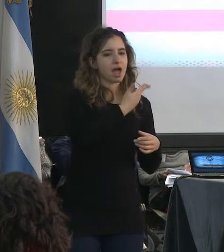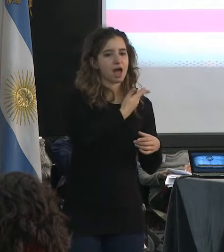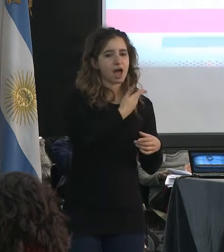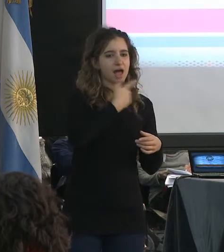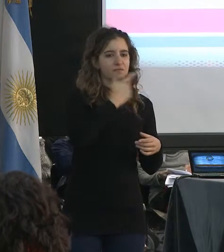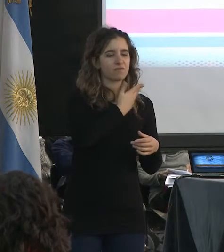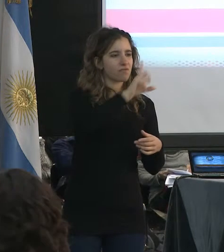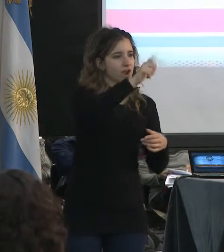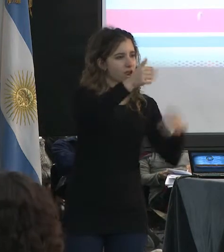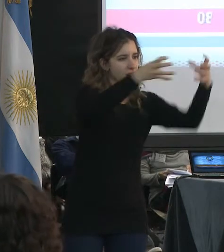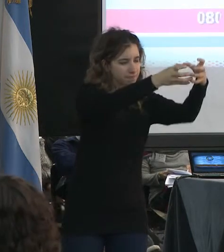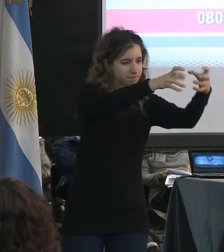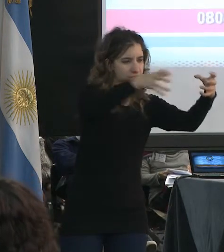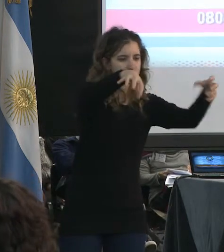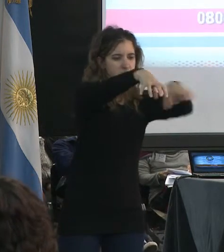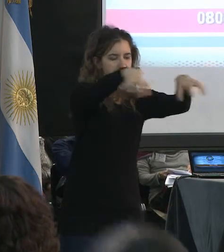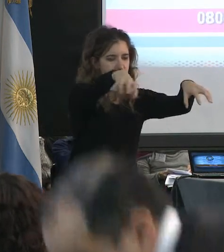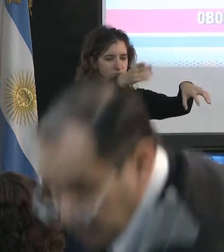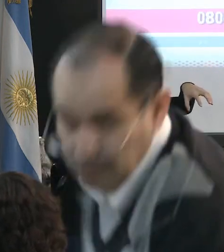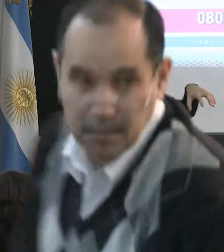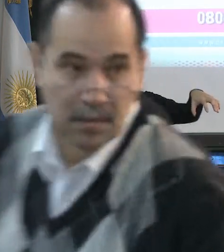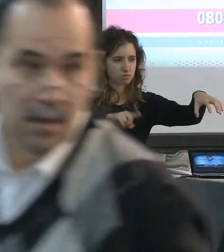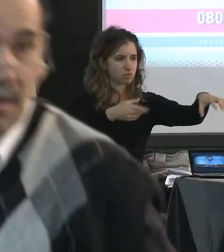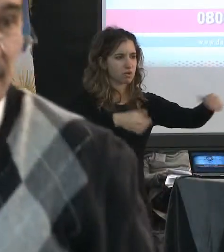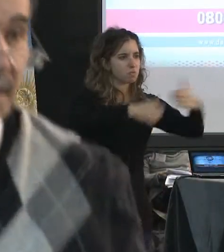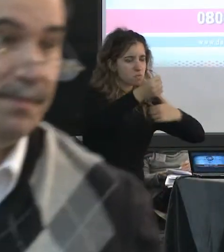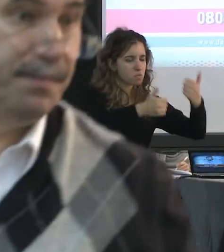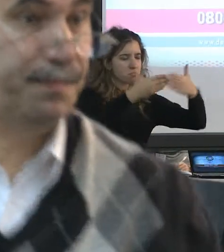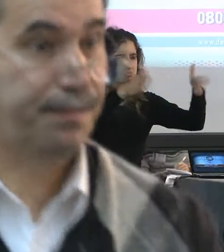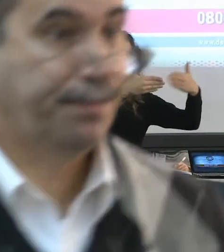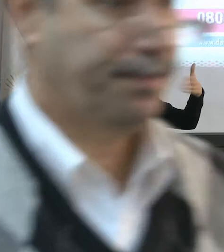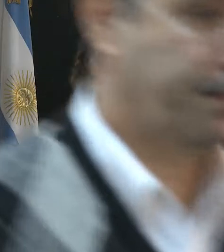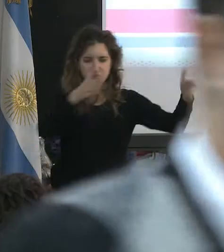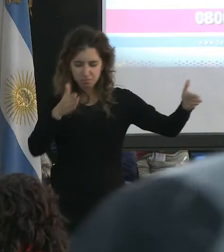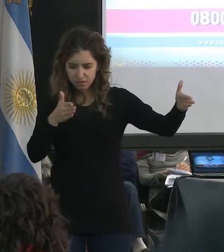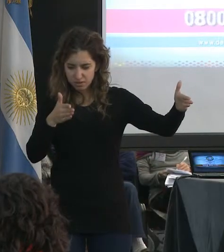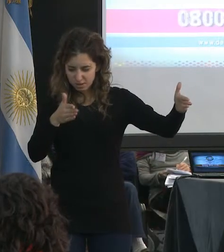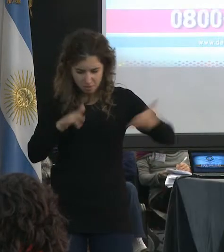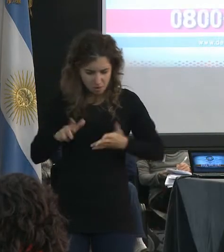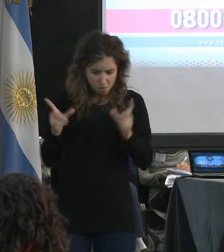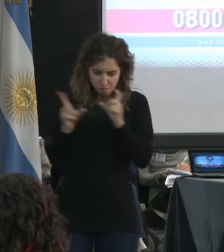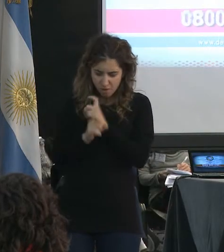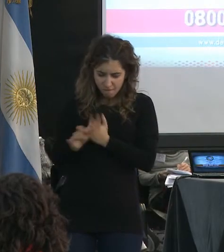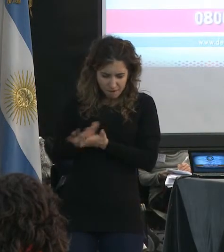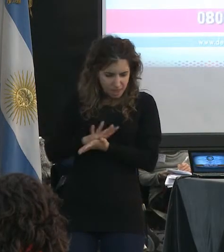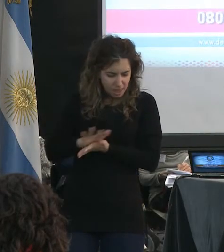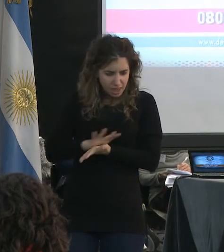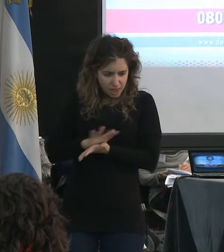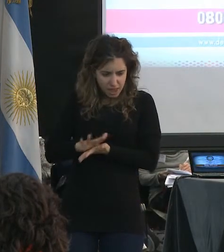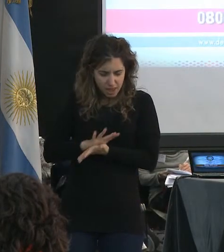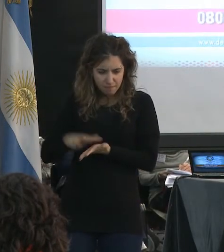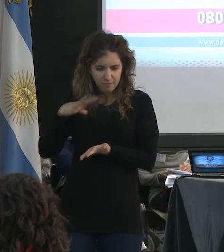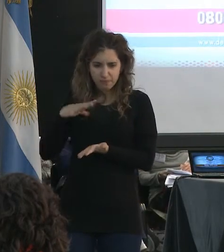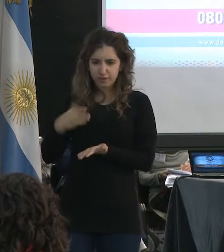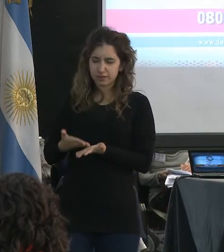siguen acordando permisos, sigue abriendo concursos y no soluciona el problema que venimos arrastrando, ojo,